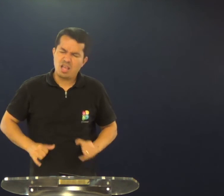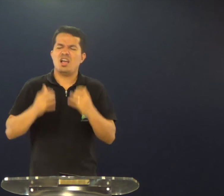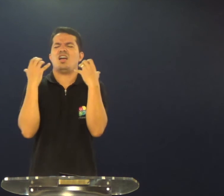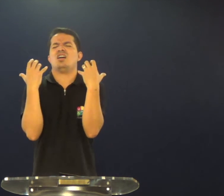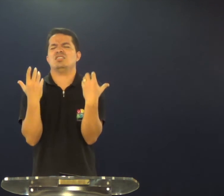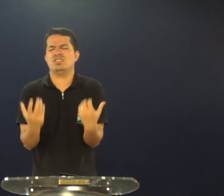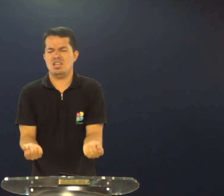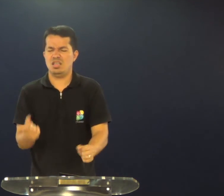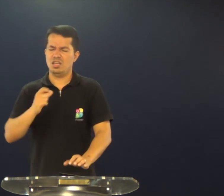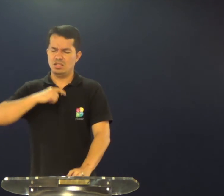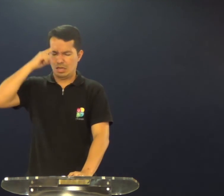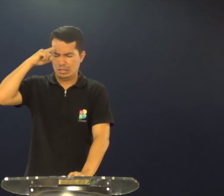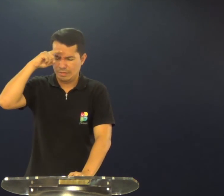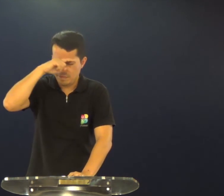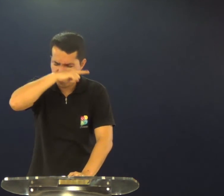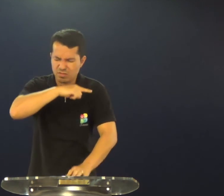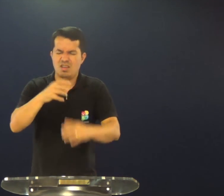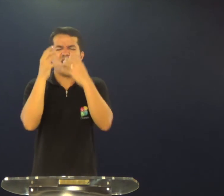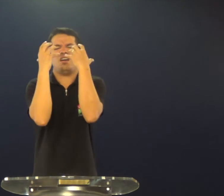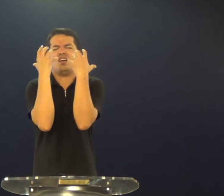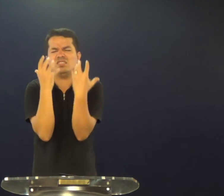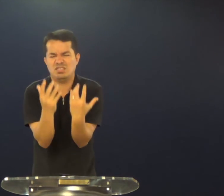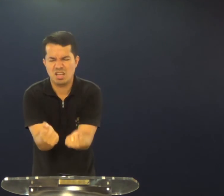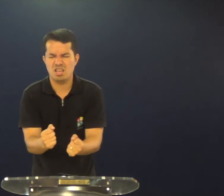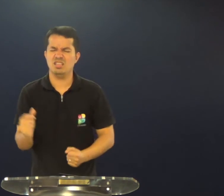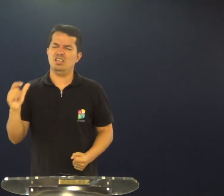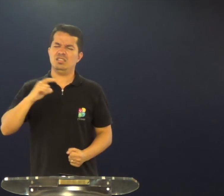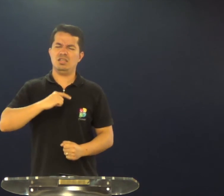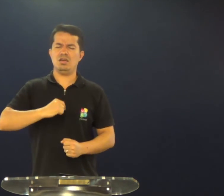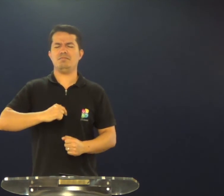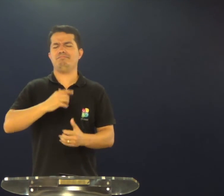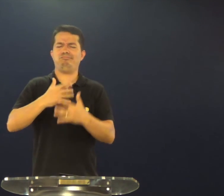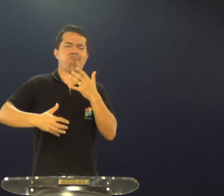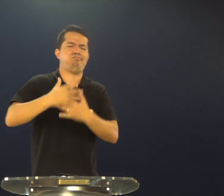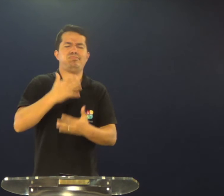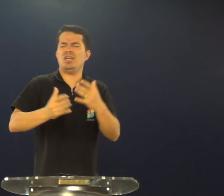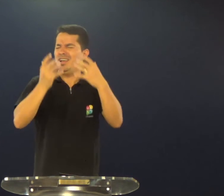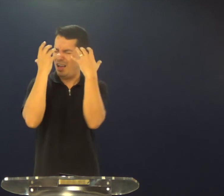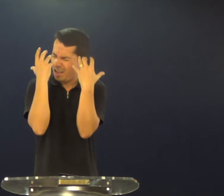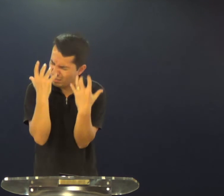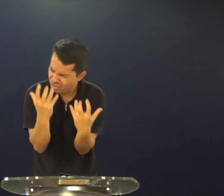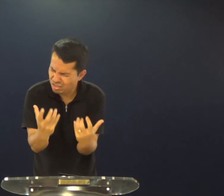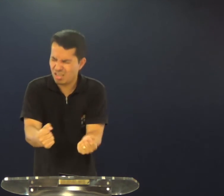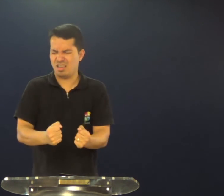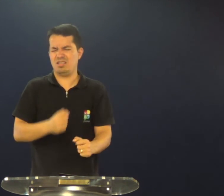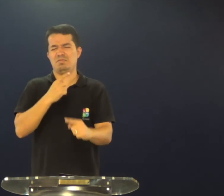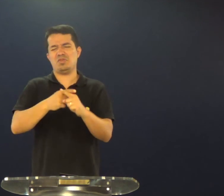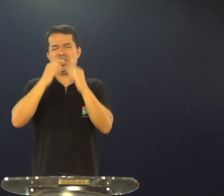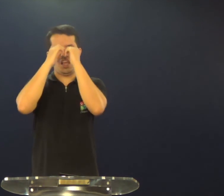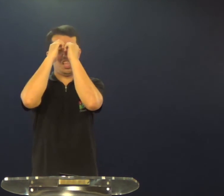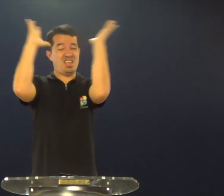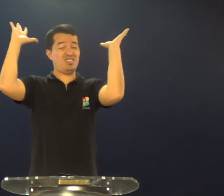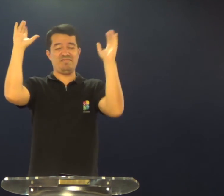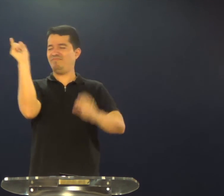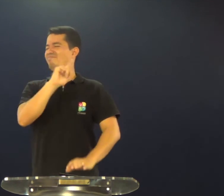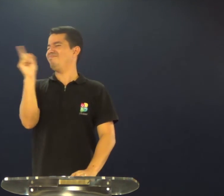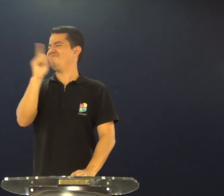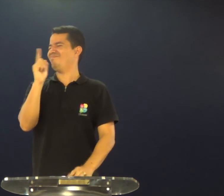vidas podem ter problemas, sofrimentos, dificuldades, mas que elas recebam isso e não